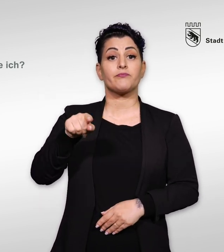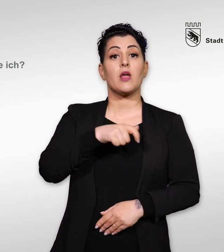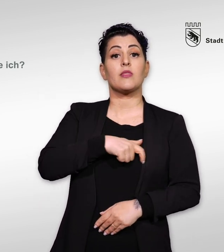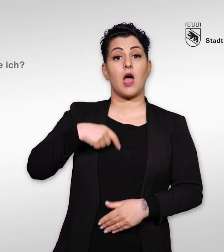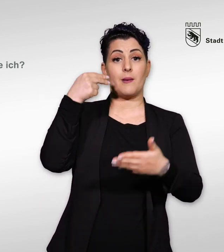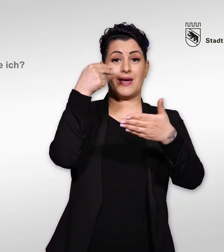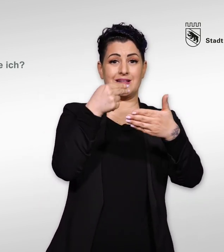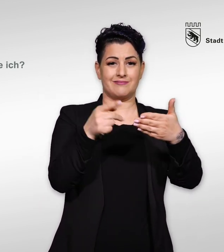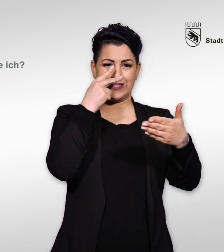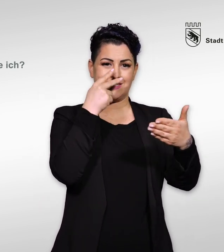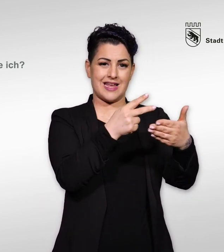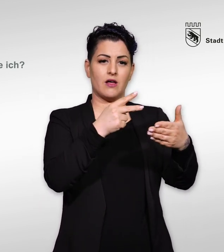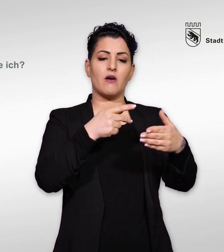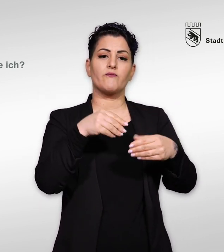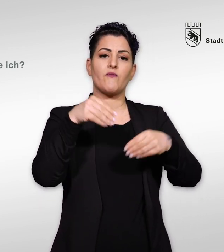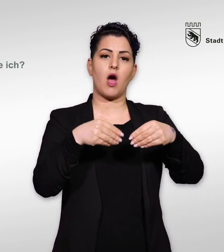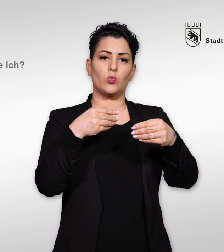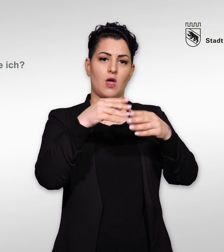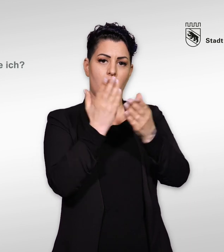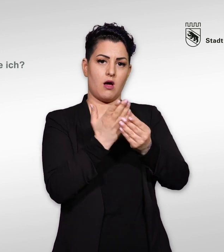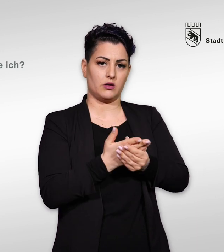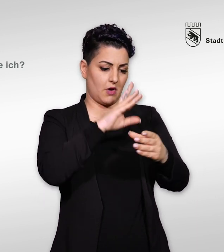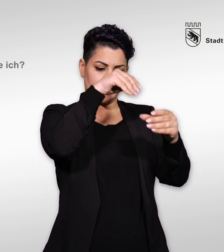Die Namensliste finden Sie bei den Wahlunterlagen.